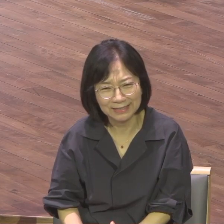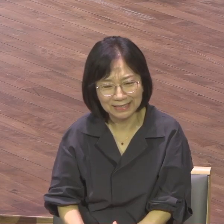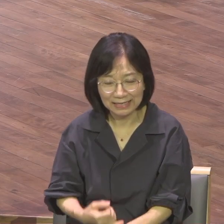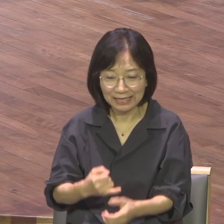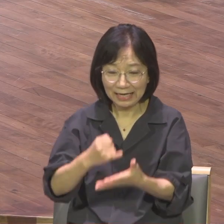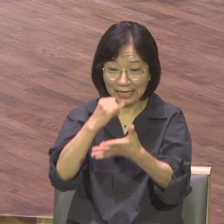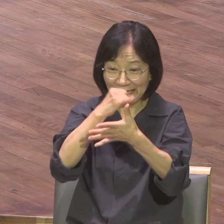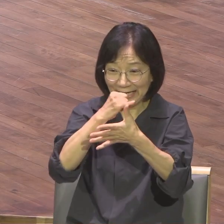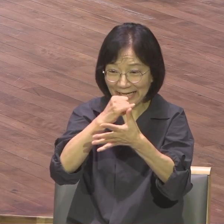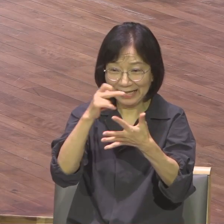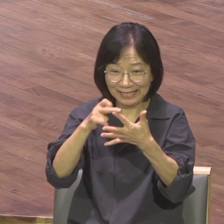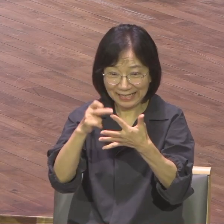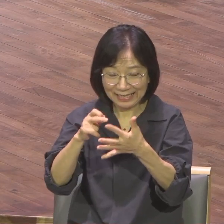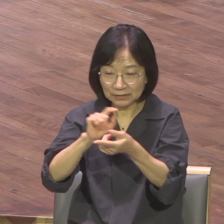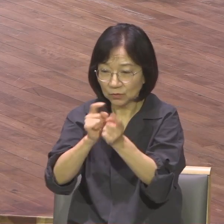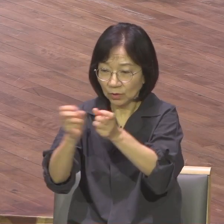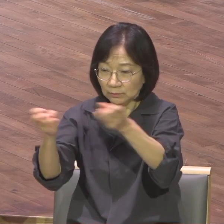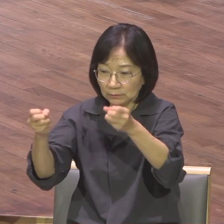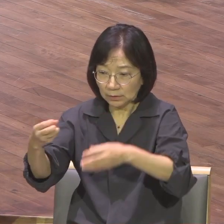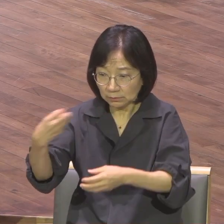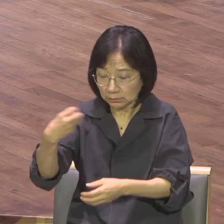얘기하는 거 들으면 순간 뭔 말인지 모를 때가 많습니다 저도